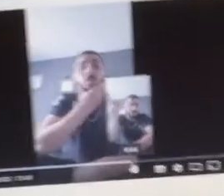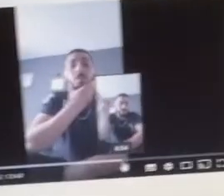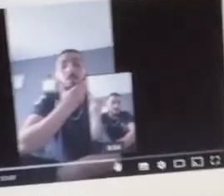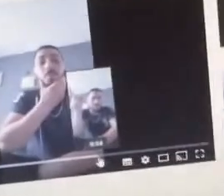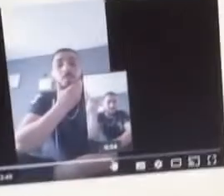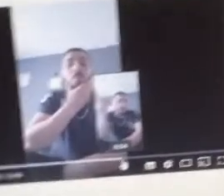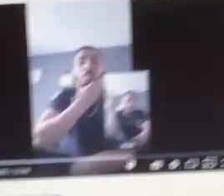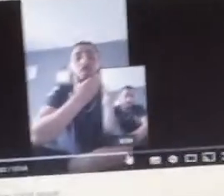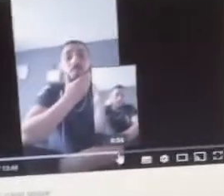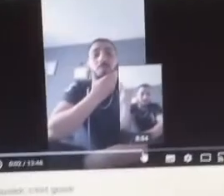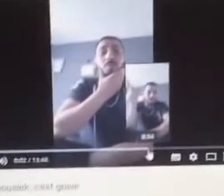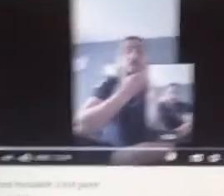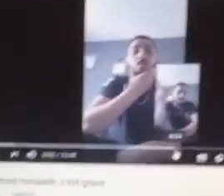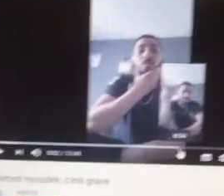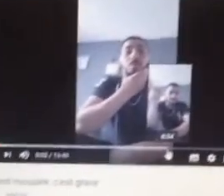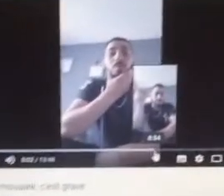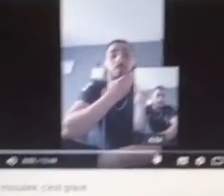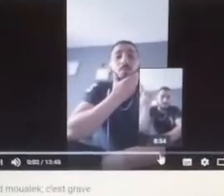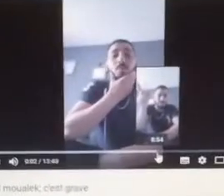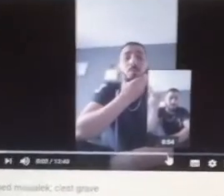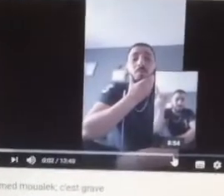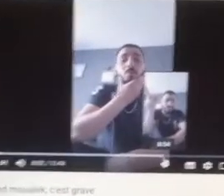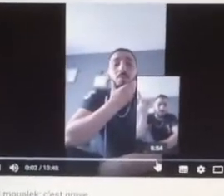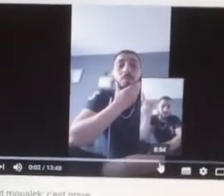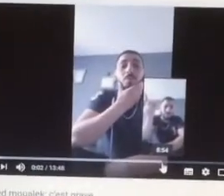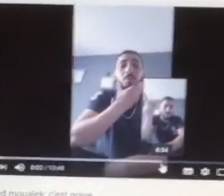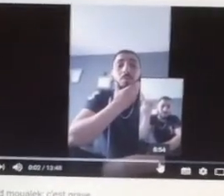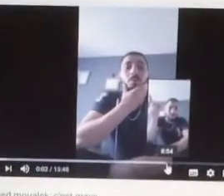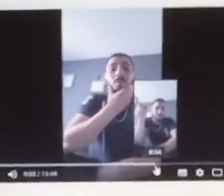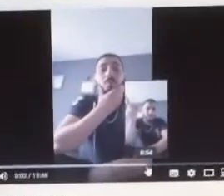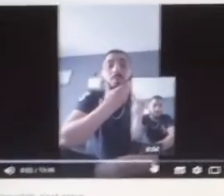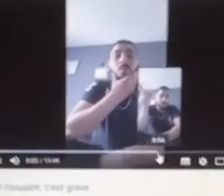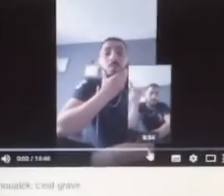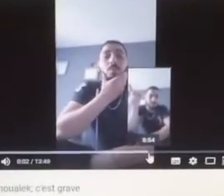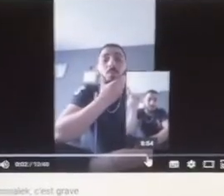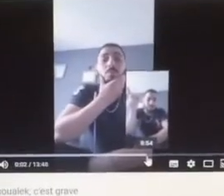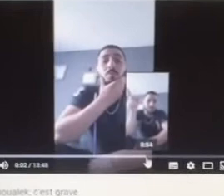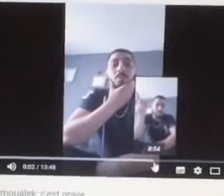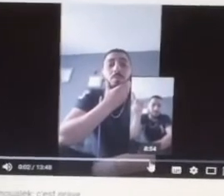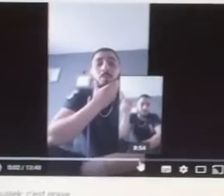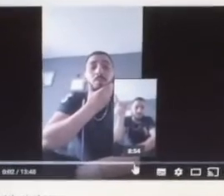en fait, il y a, j'ai l'impression que, ou je n pas l'impression que c'est même de manière générale